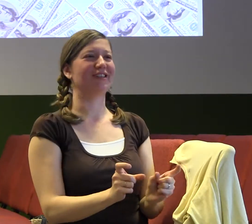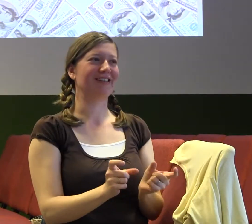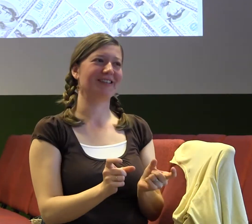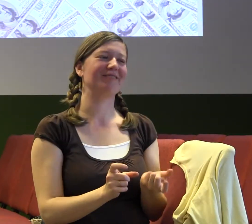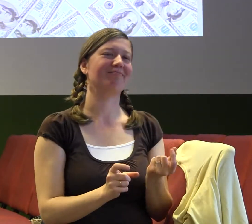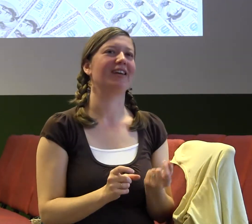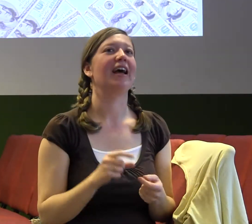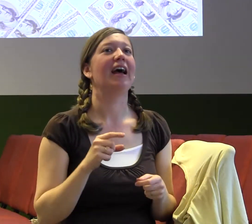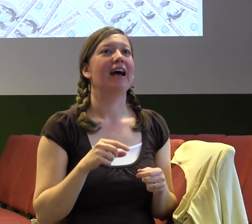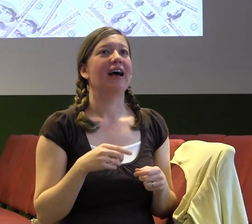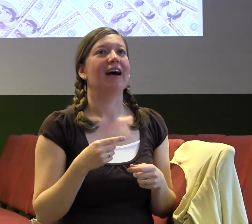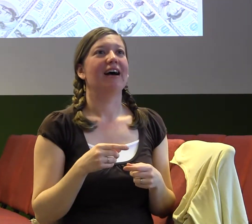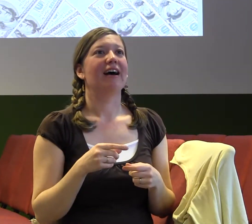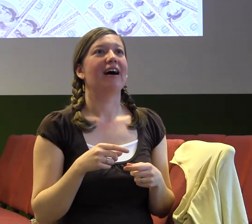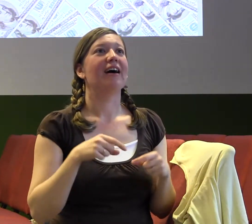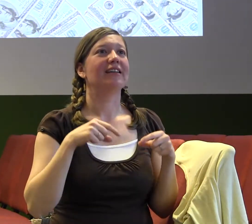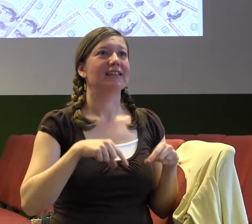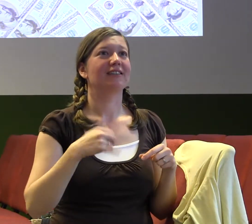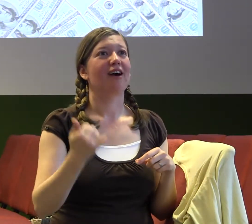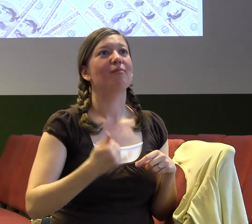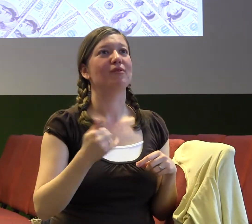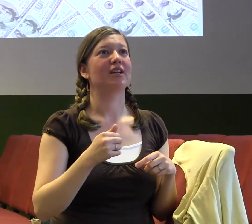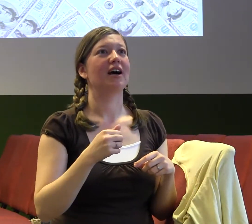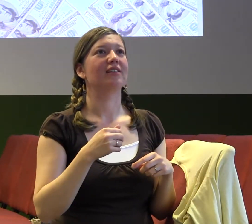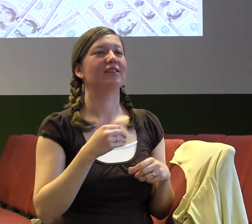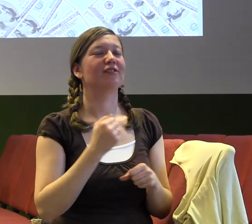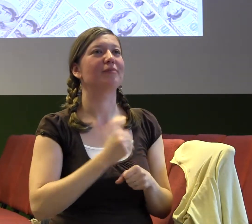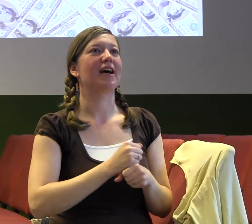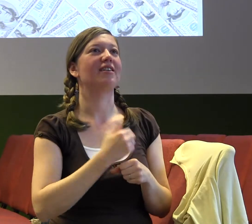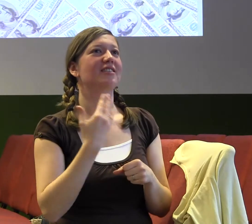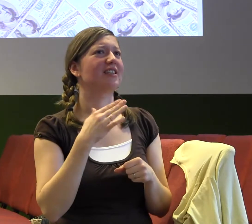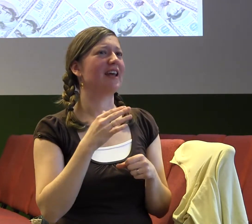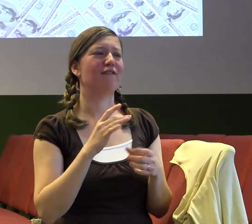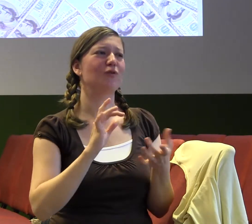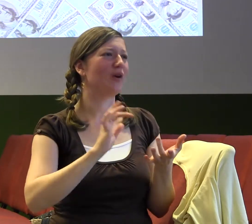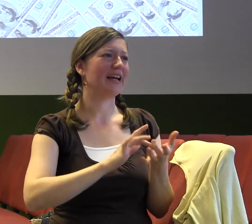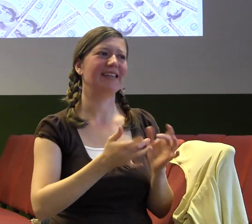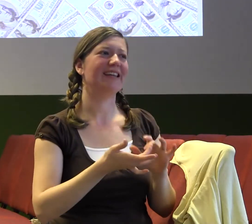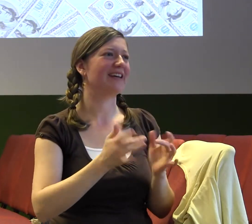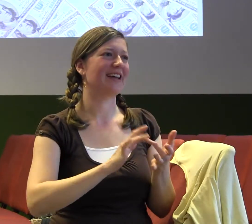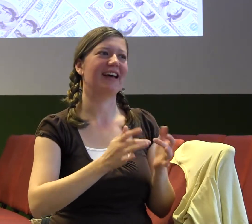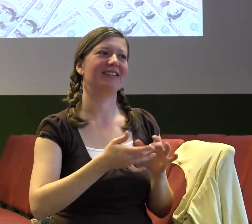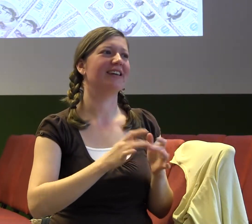i mrvére nejde internet. No, teď už teda díky Jarkovi Bedlákovi, ano, takže moc krát děkuji za opravení.